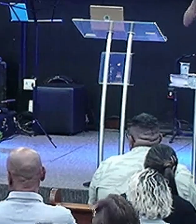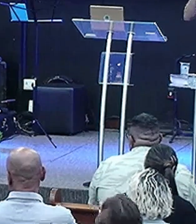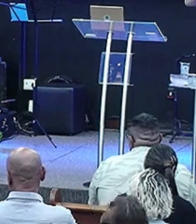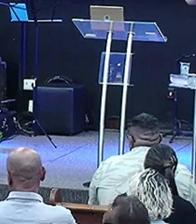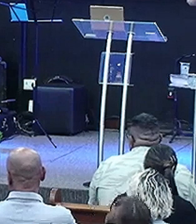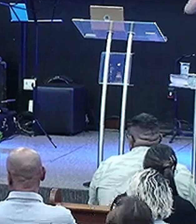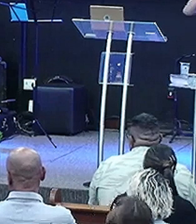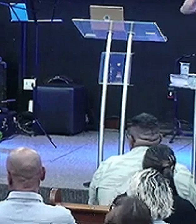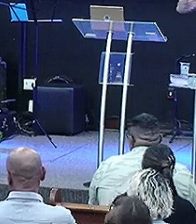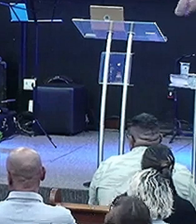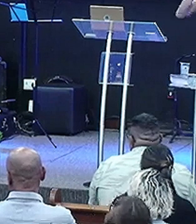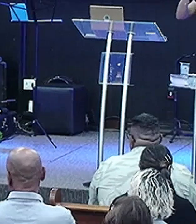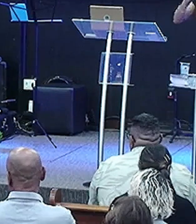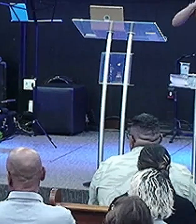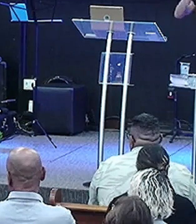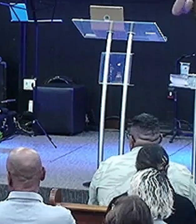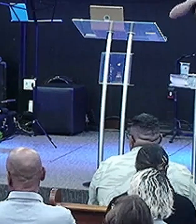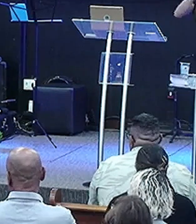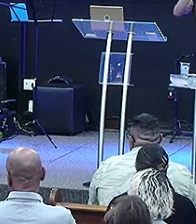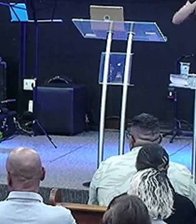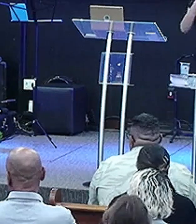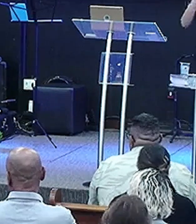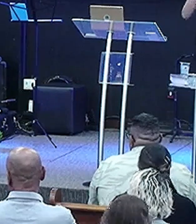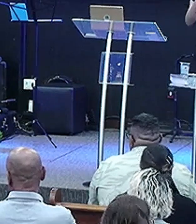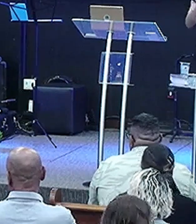Aí você mistura Essas ovelhas Tudo